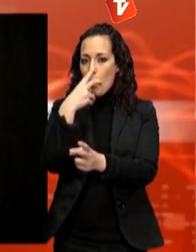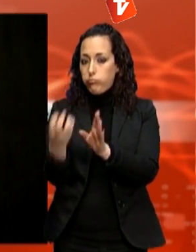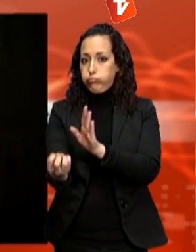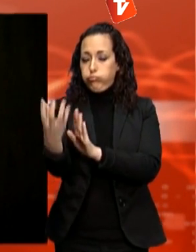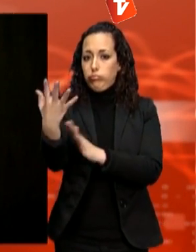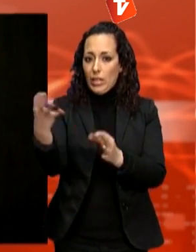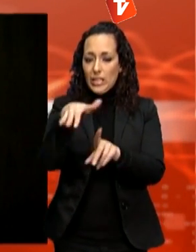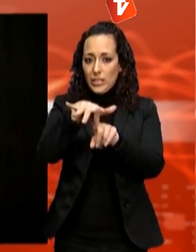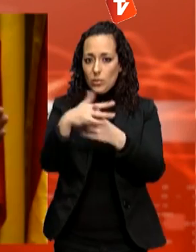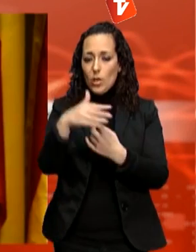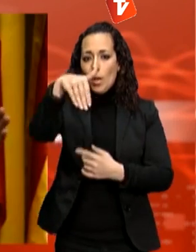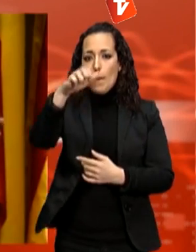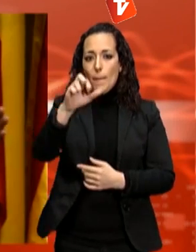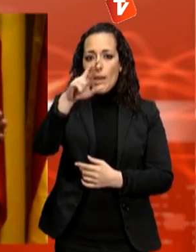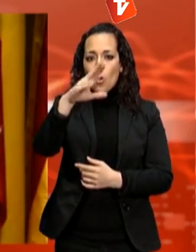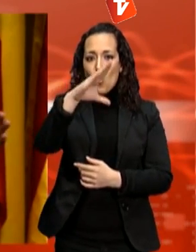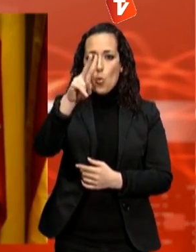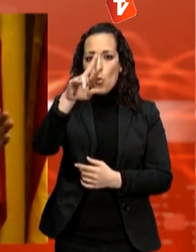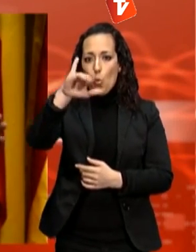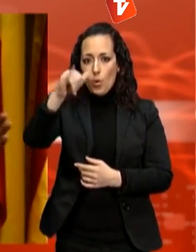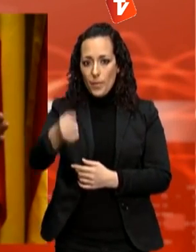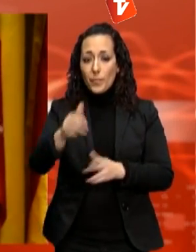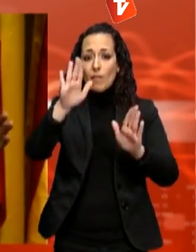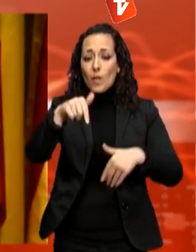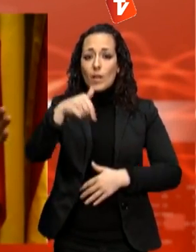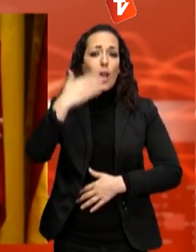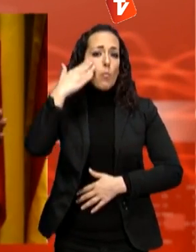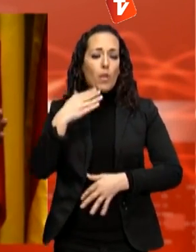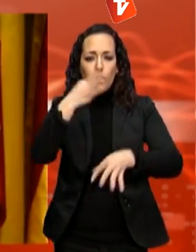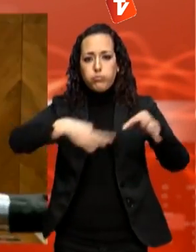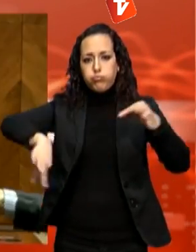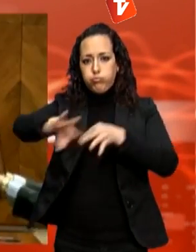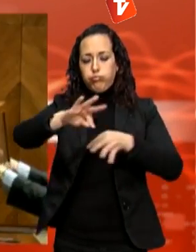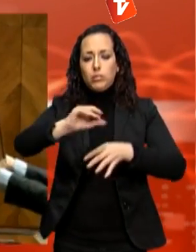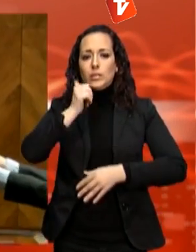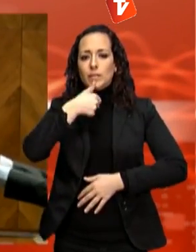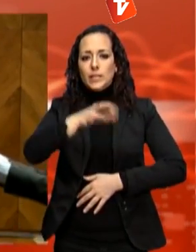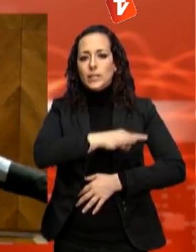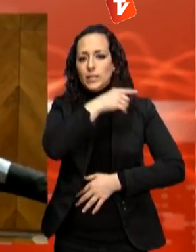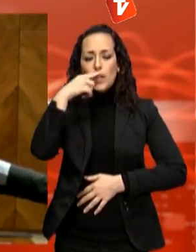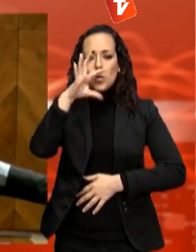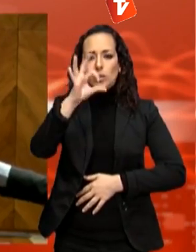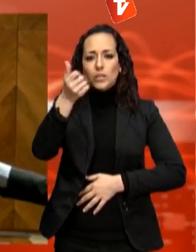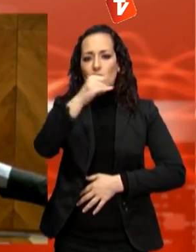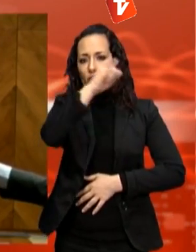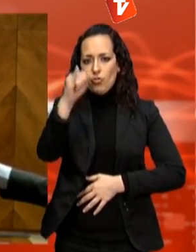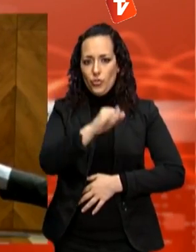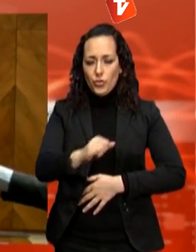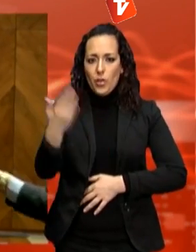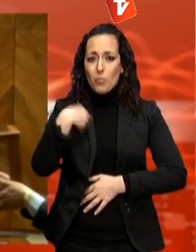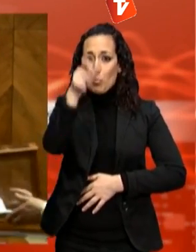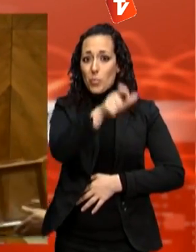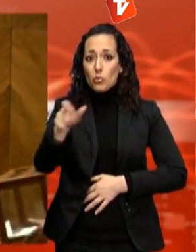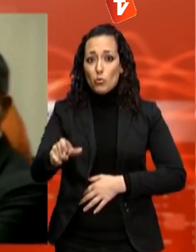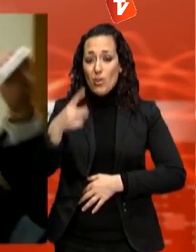escollit alcalde de la ciutat aquest matí en substitució de Manuel Bustos imputat per diversos delictes. Ha rebut el suport dels 13 regidors del grup